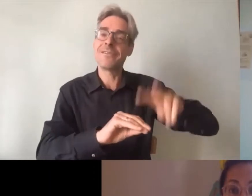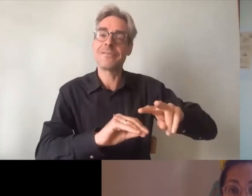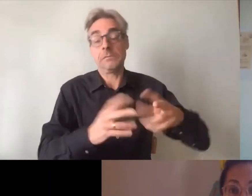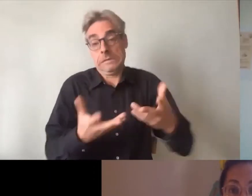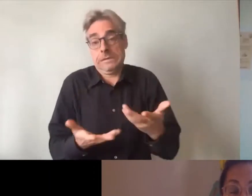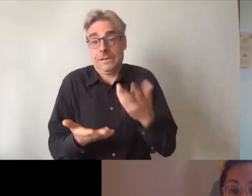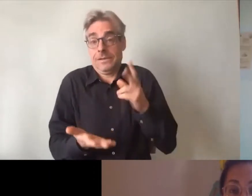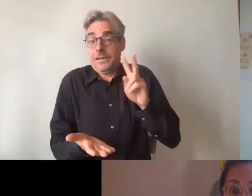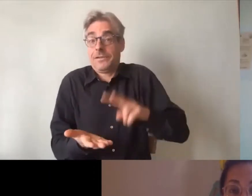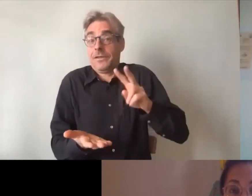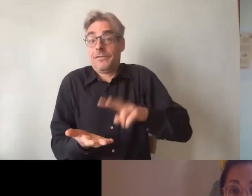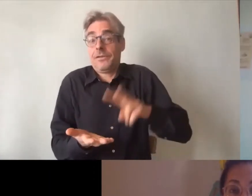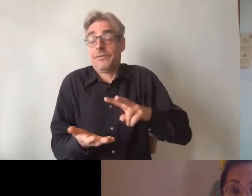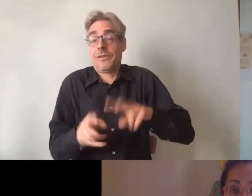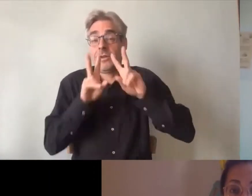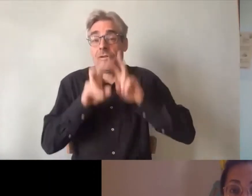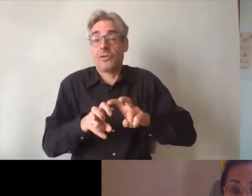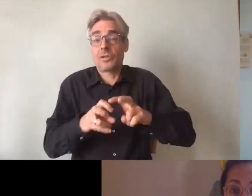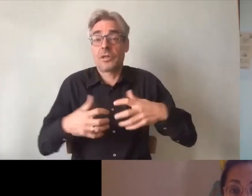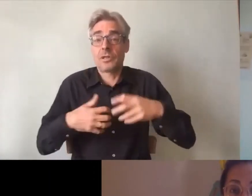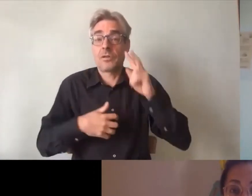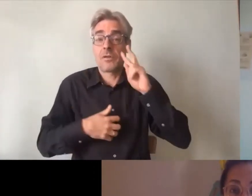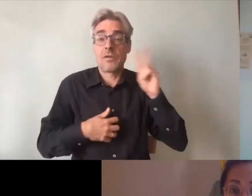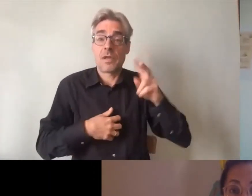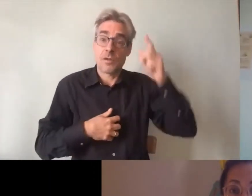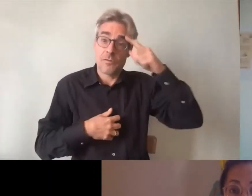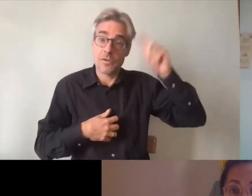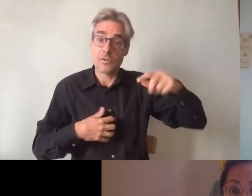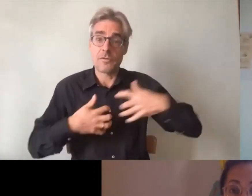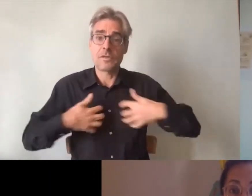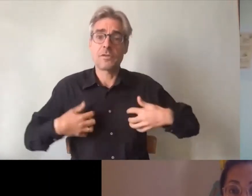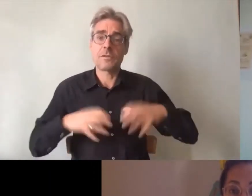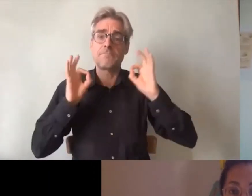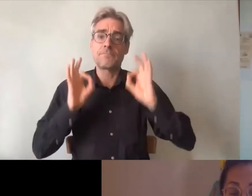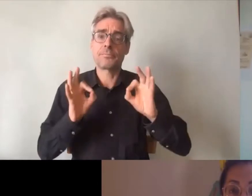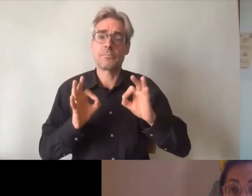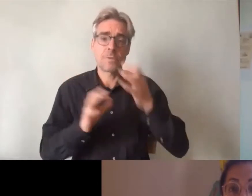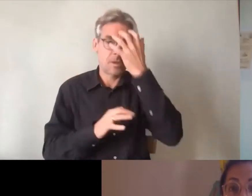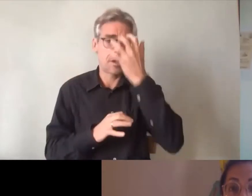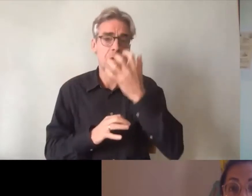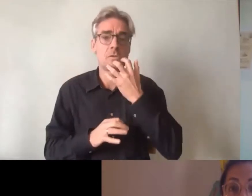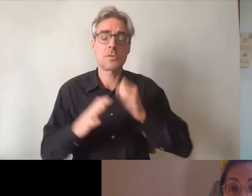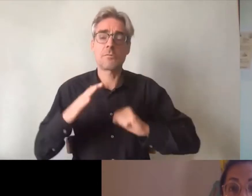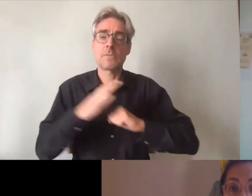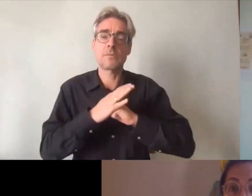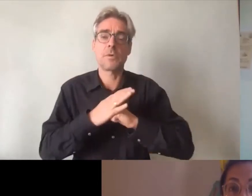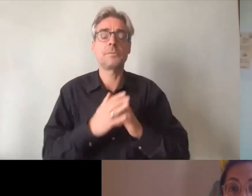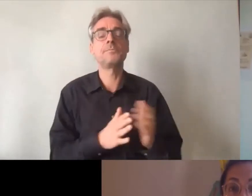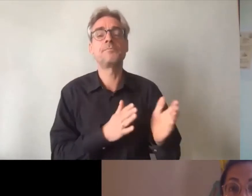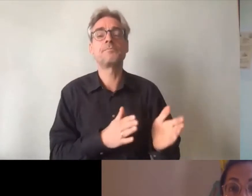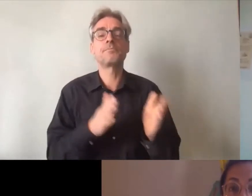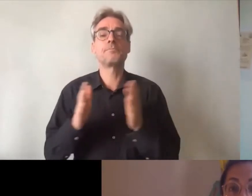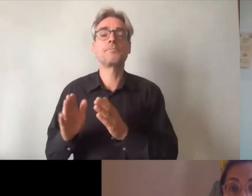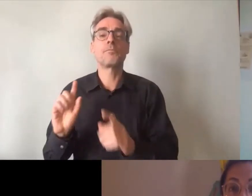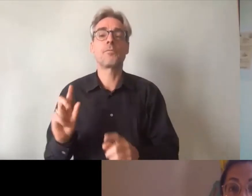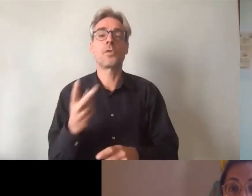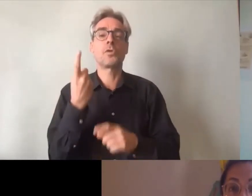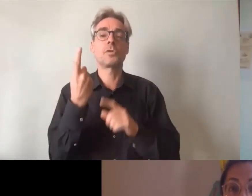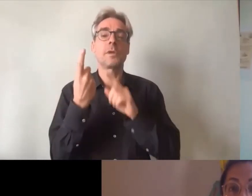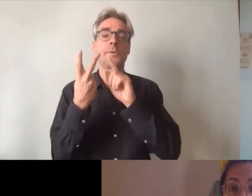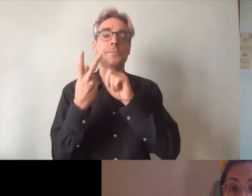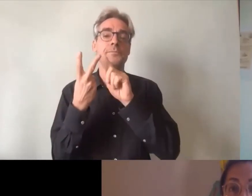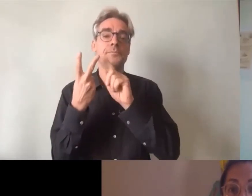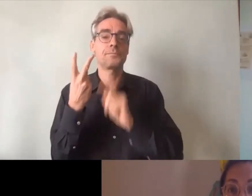avec effectivement une approche scientifique des plus rigoureuses. Le deuxième pilier de